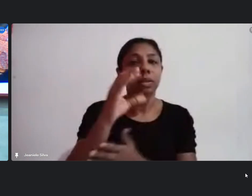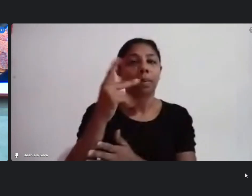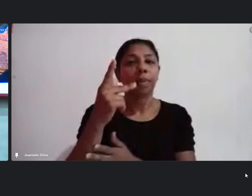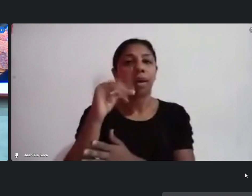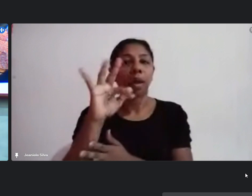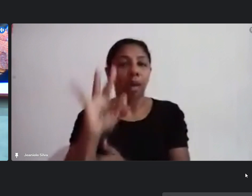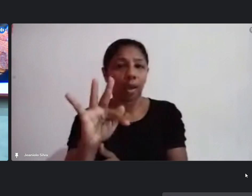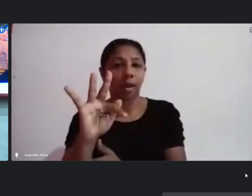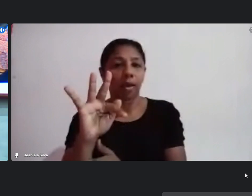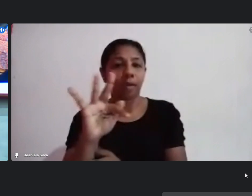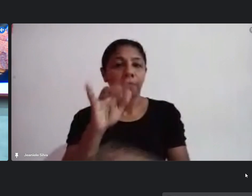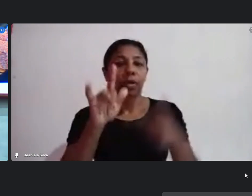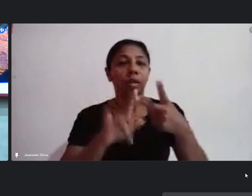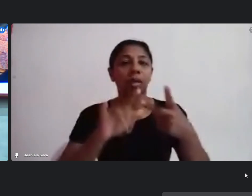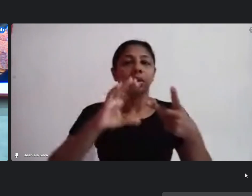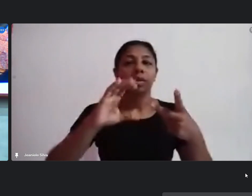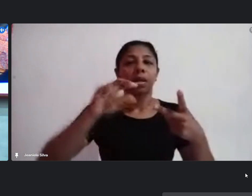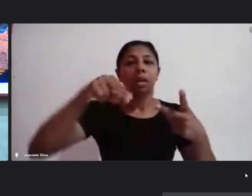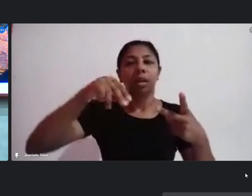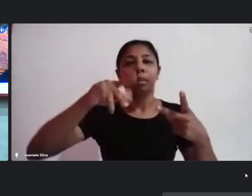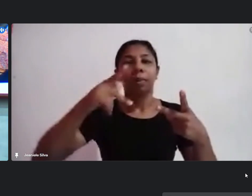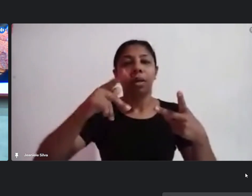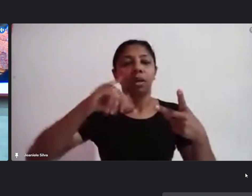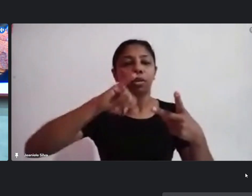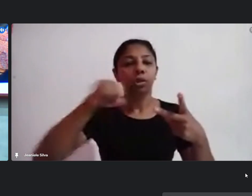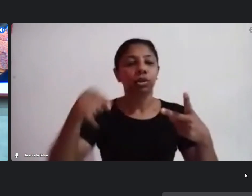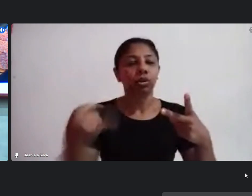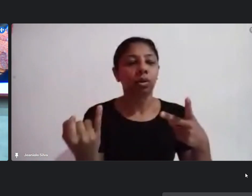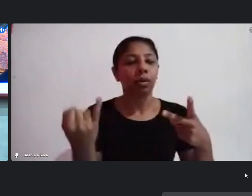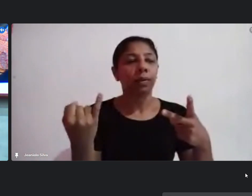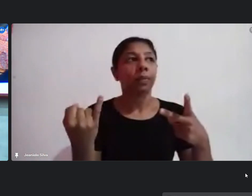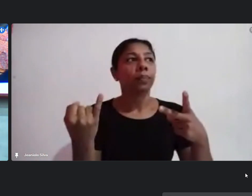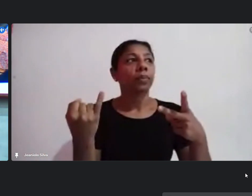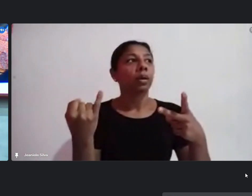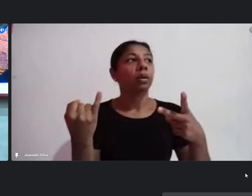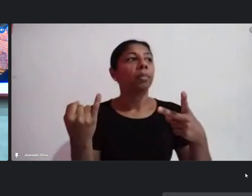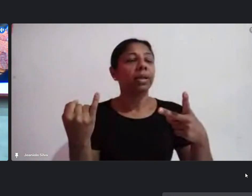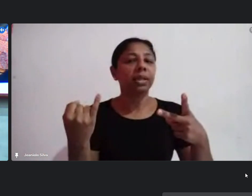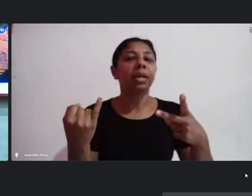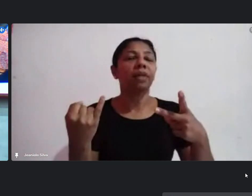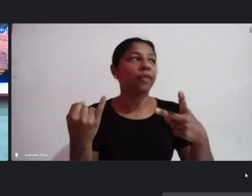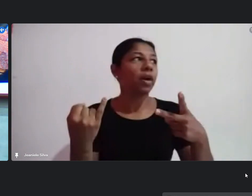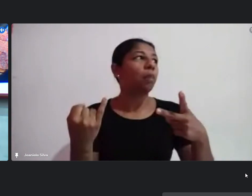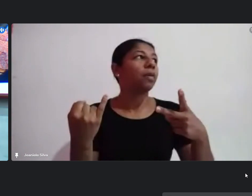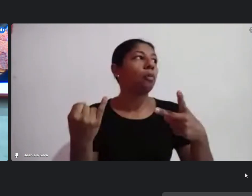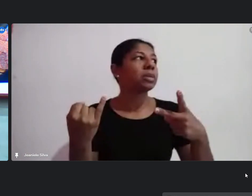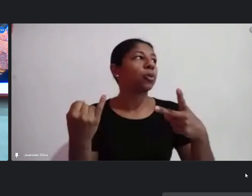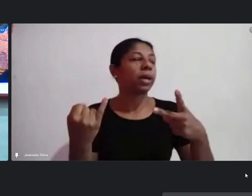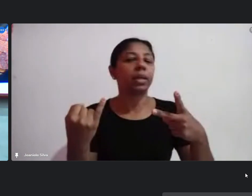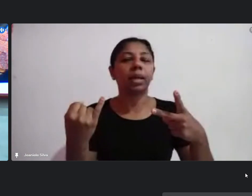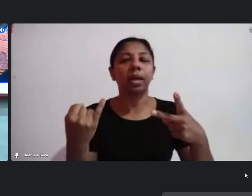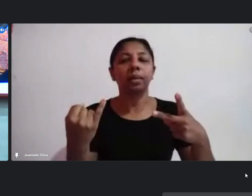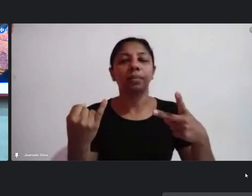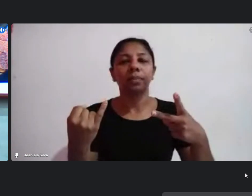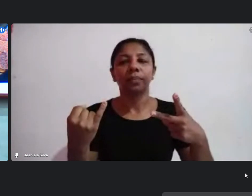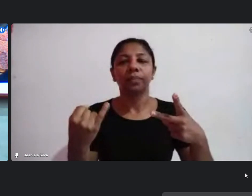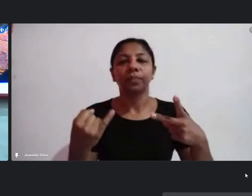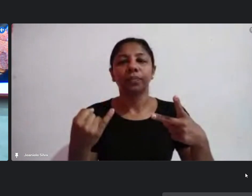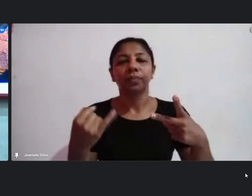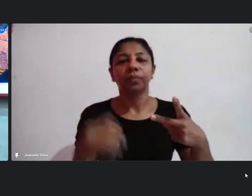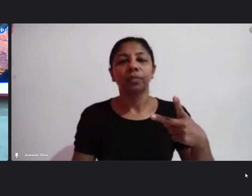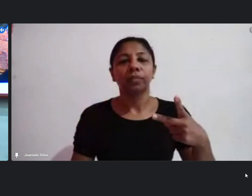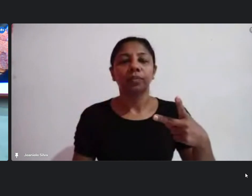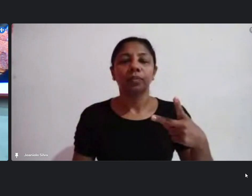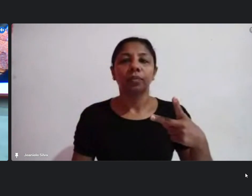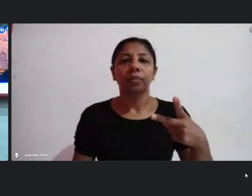cuja quantidade conforme dito ainda está sendo definida através dessas escutas é bom lembrar também